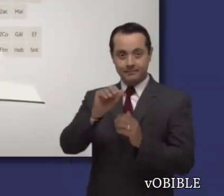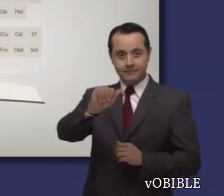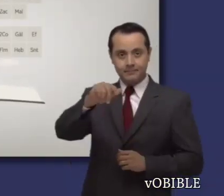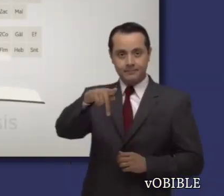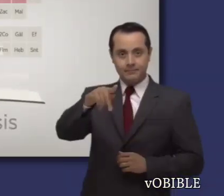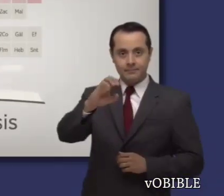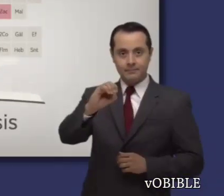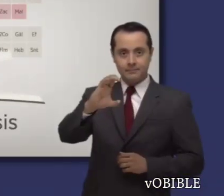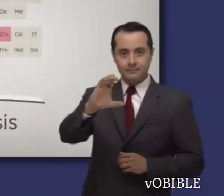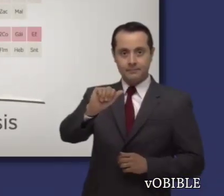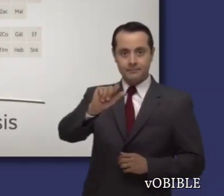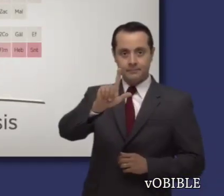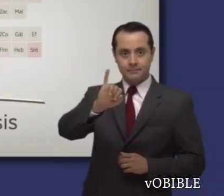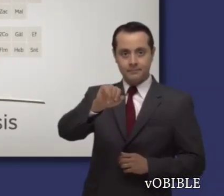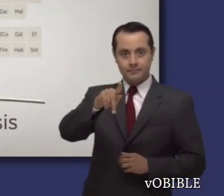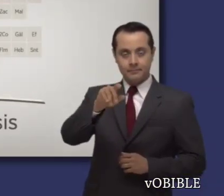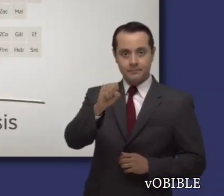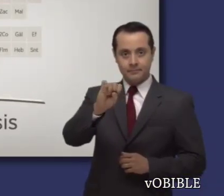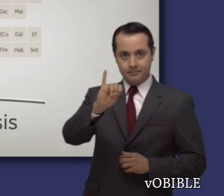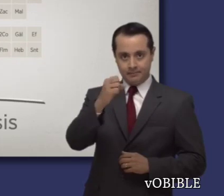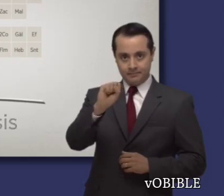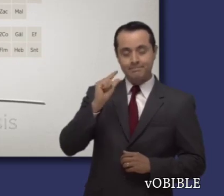Información sobre el libro de Apocalipsis